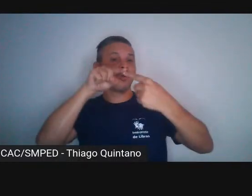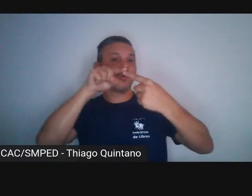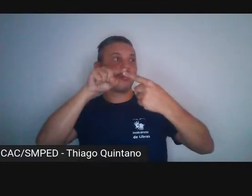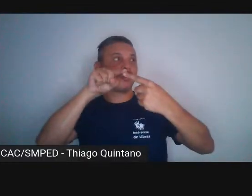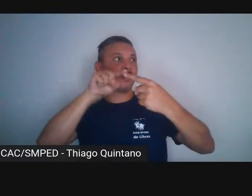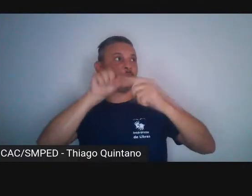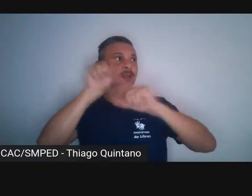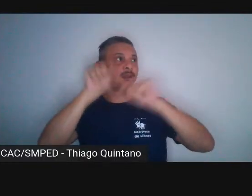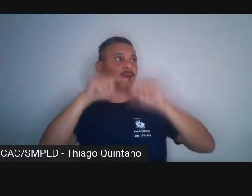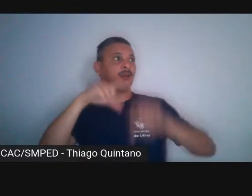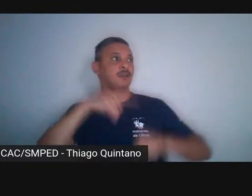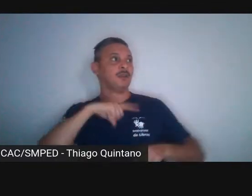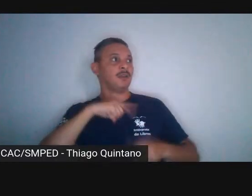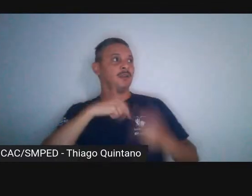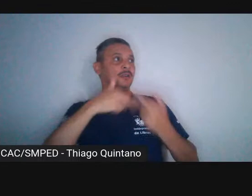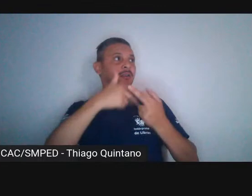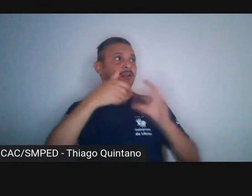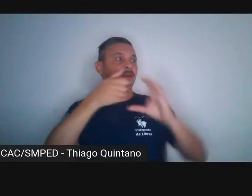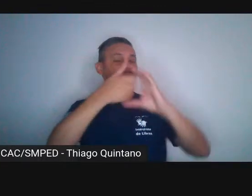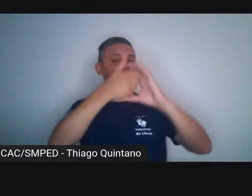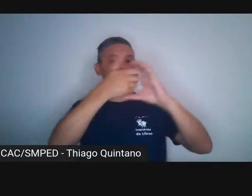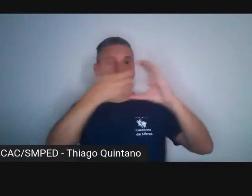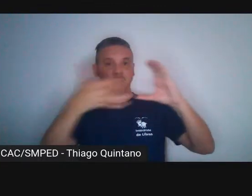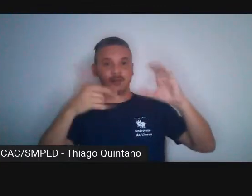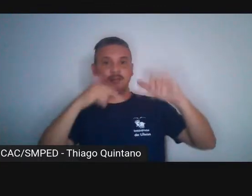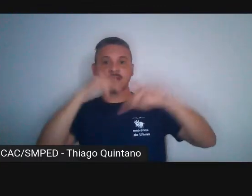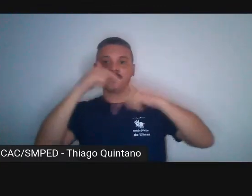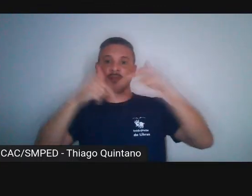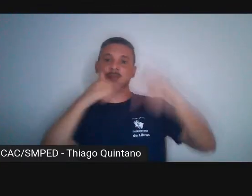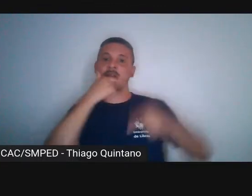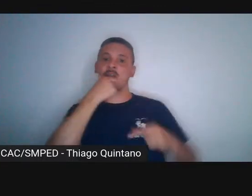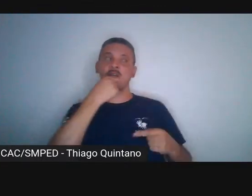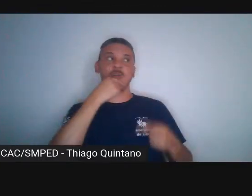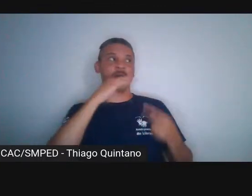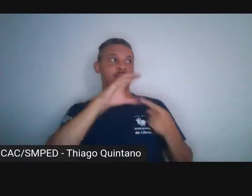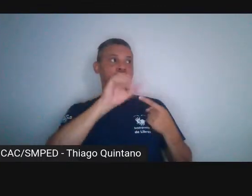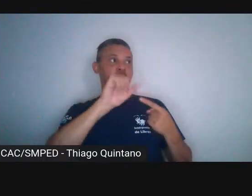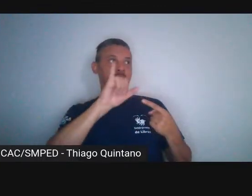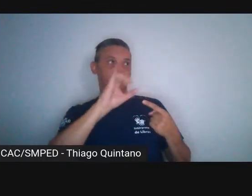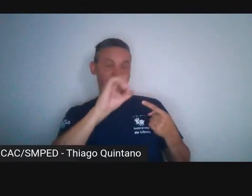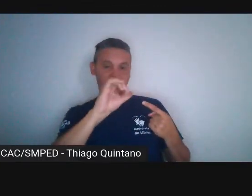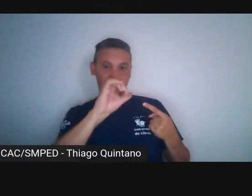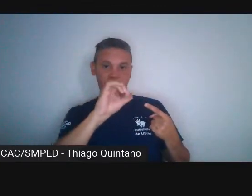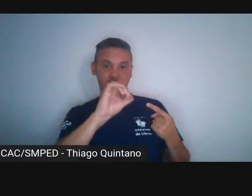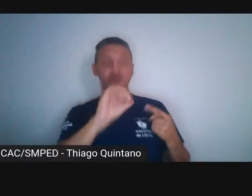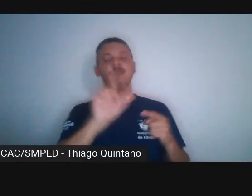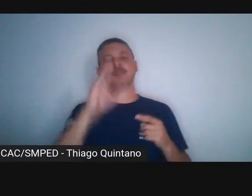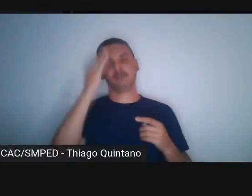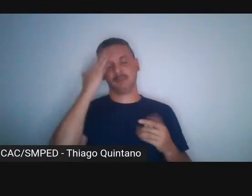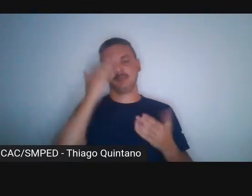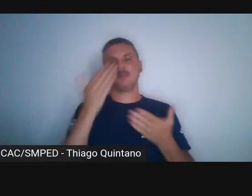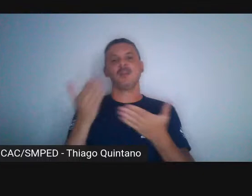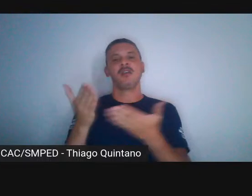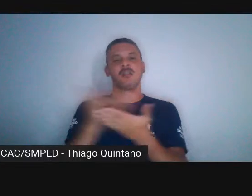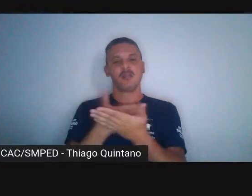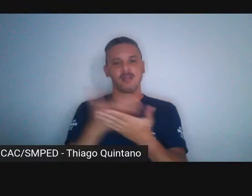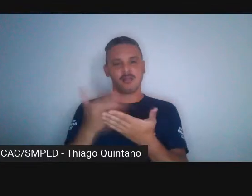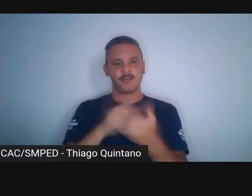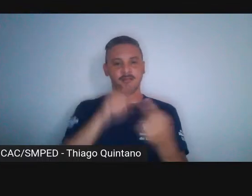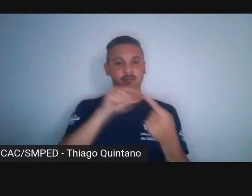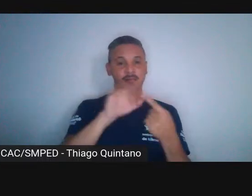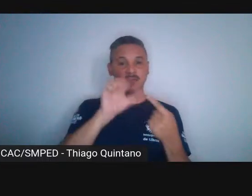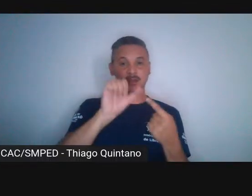com algumas características do trabalho do Caio, claro que o livro foi feito por Caio Reciwit